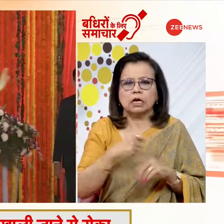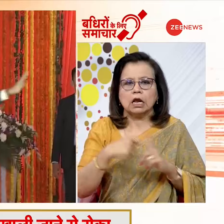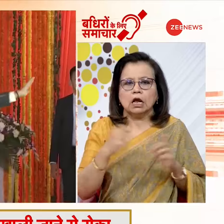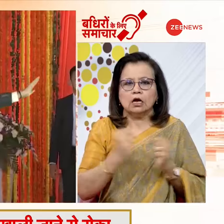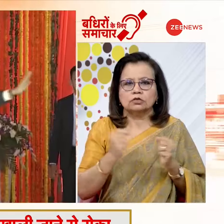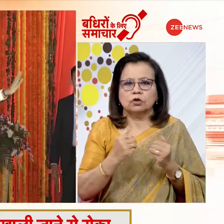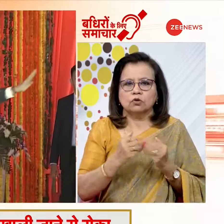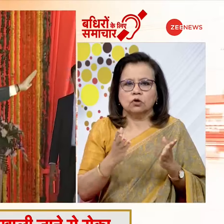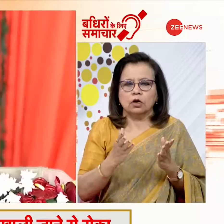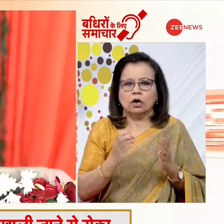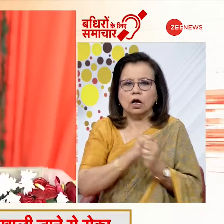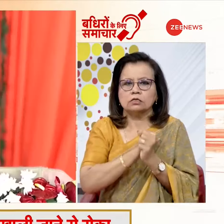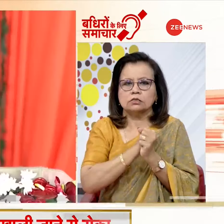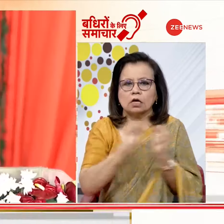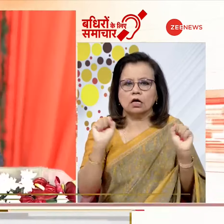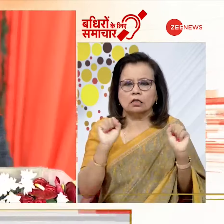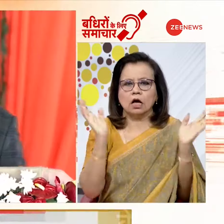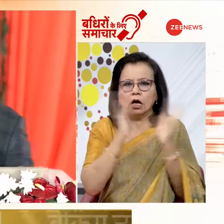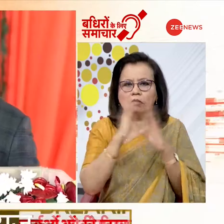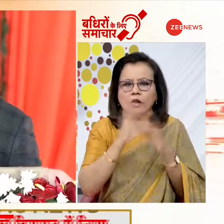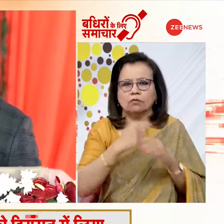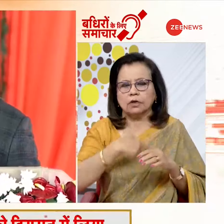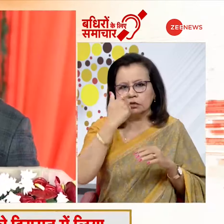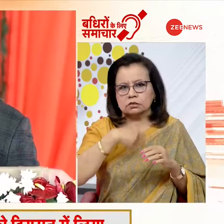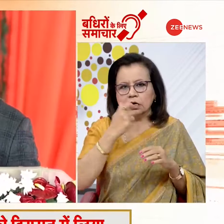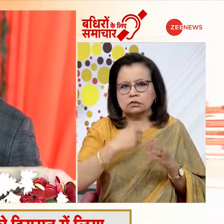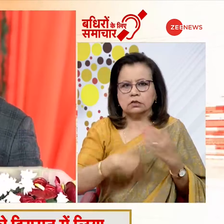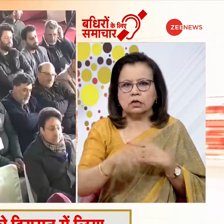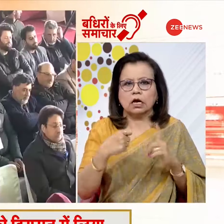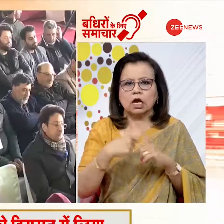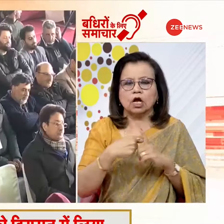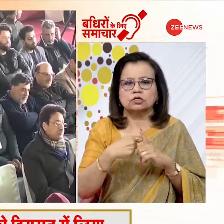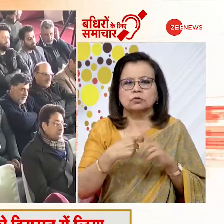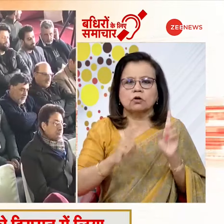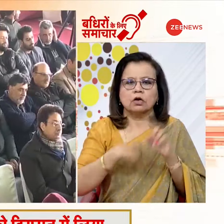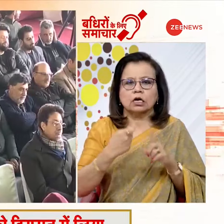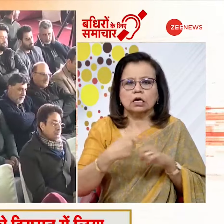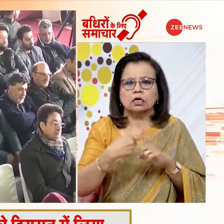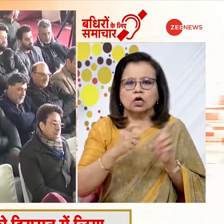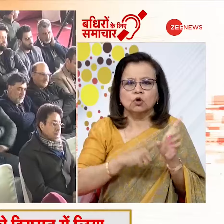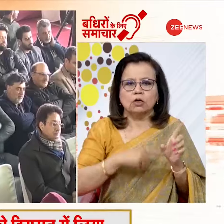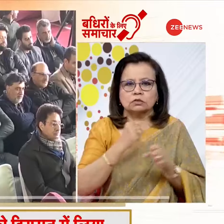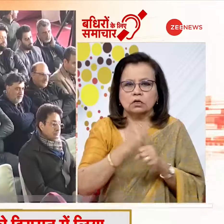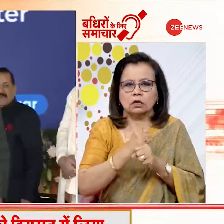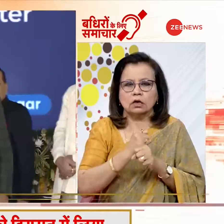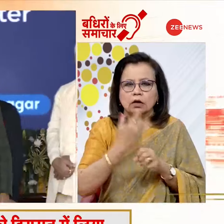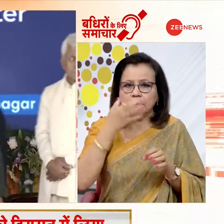खुली और आजाद हवा में सांस ले रहा है कश्मीर और कश्मीर युवा सरकार के प्राथमिक